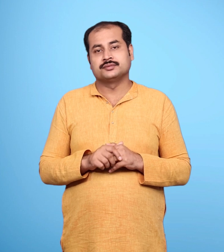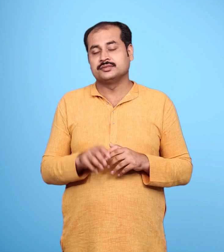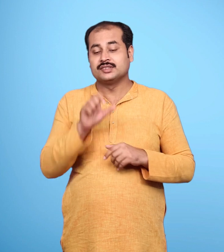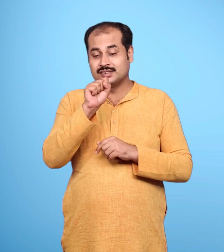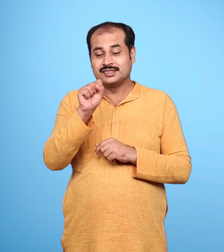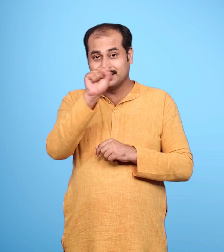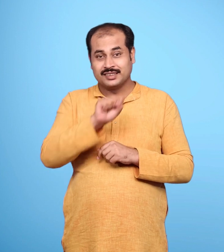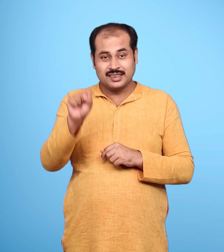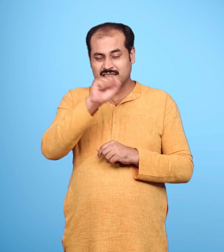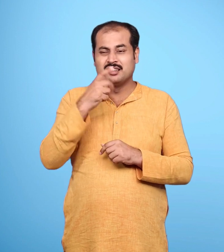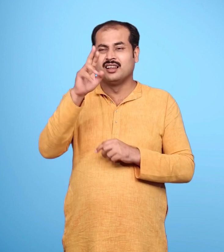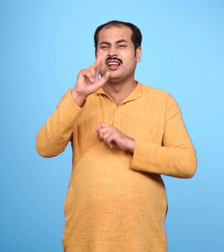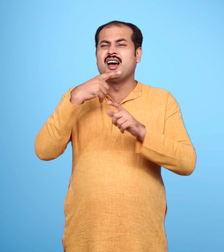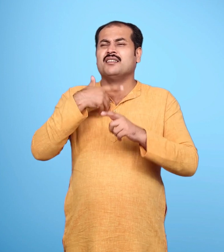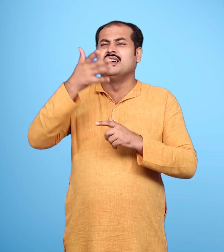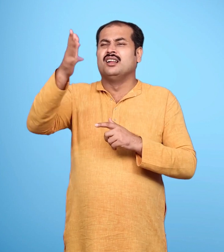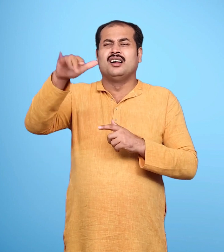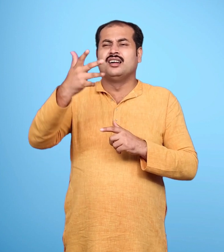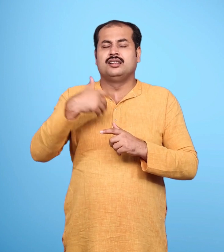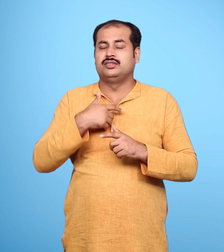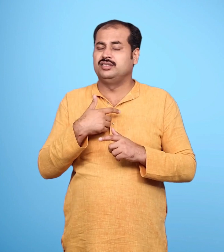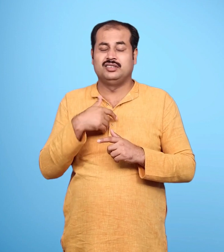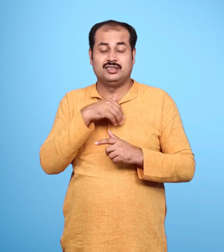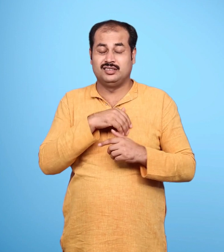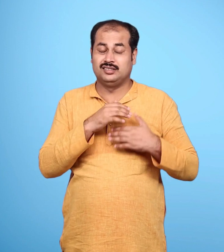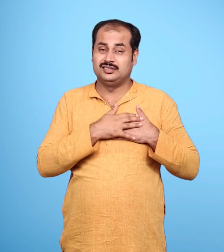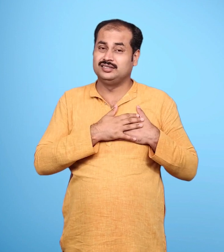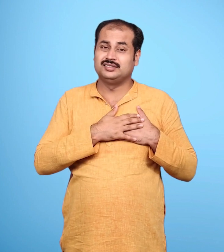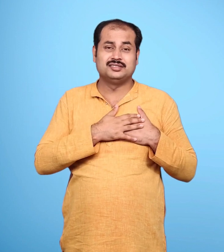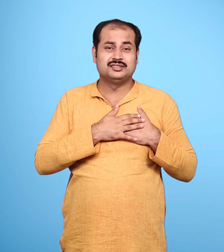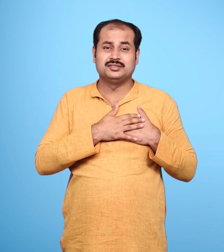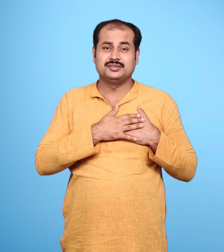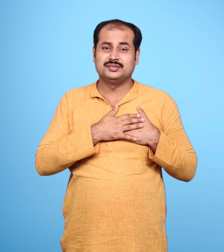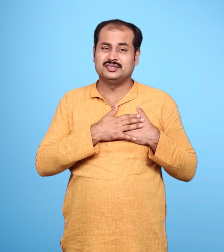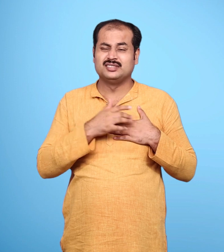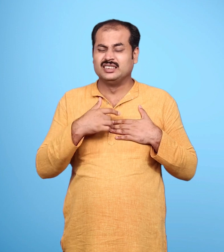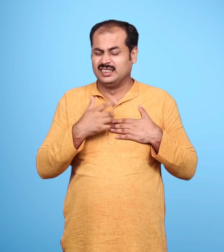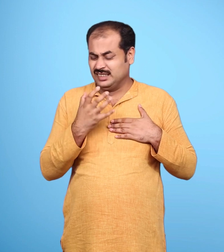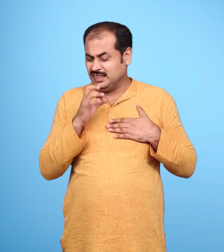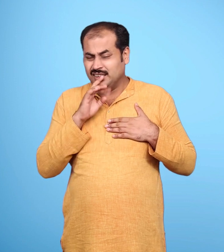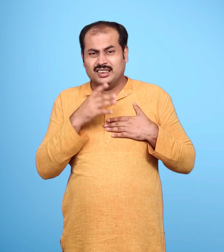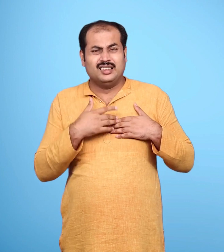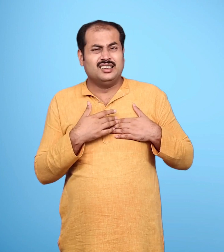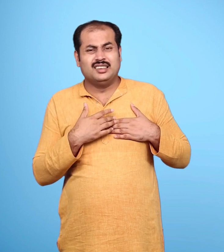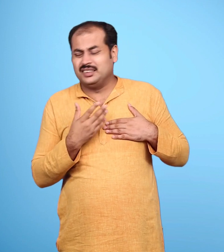सीता की बातों से लक्षमन को गहरा आभात पहुँचा उनका हिर्दे छलनी हो गया